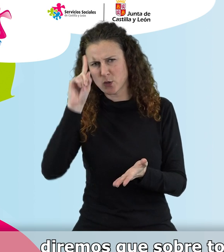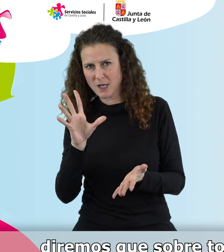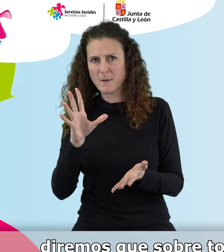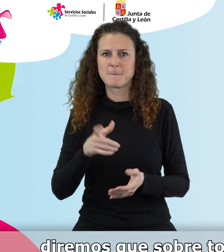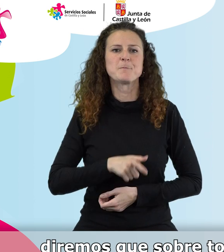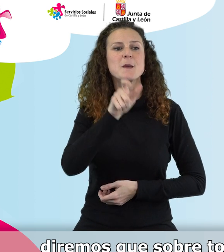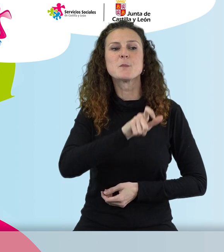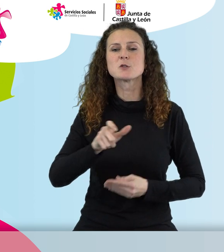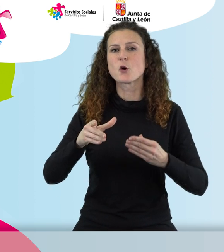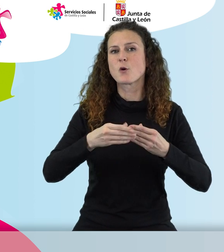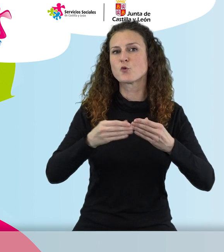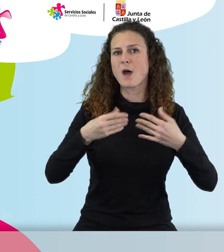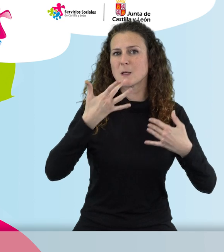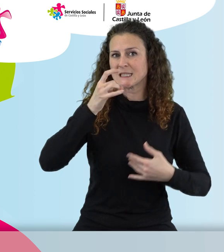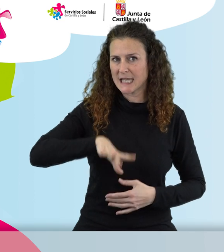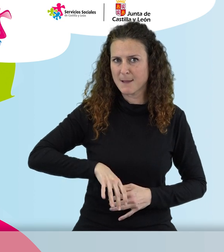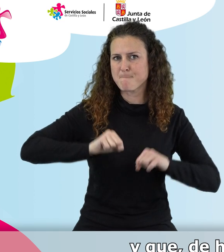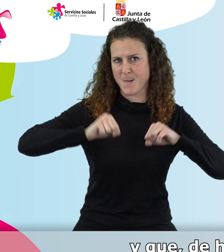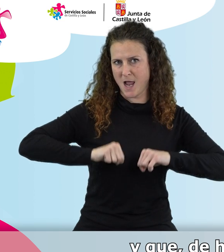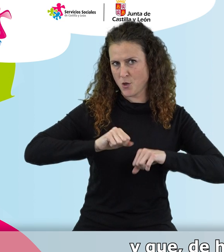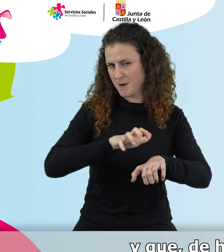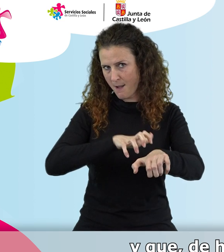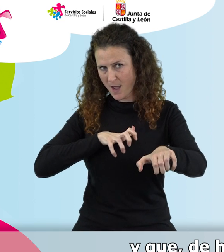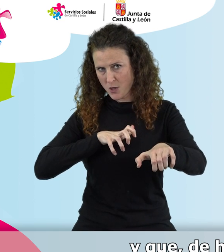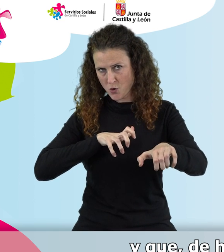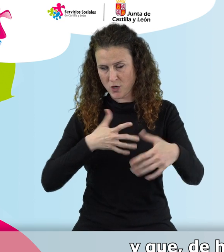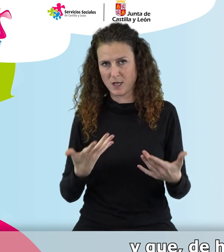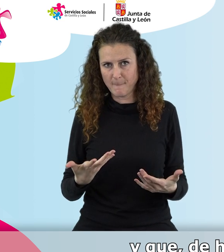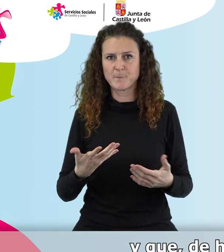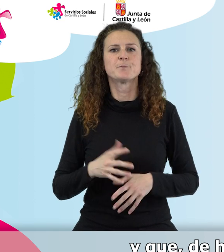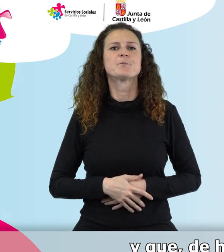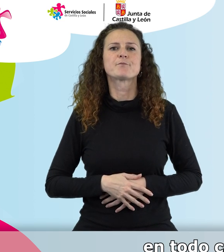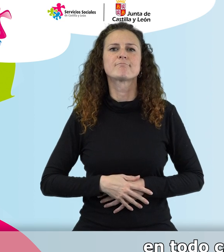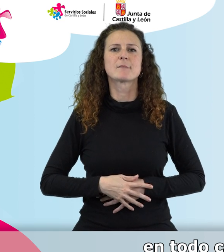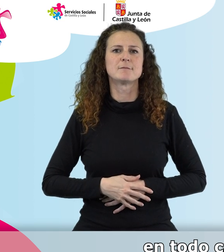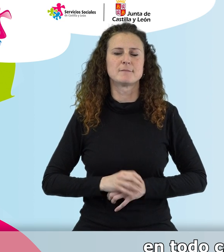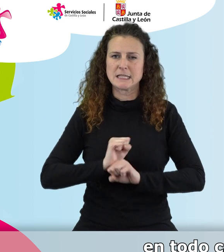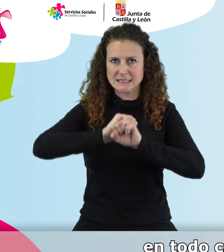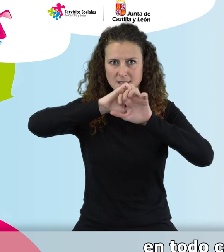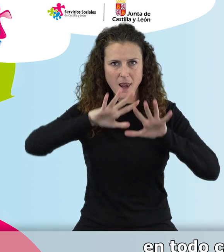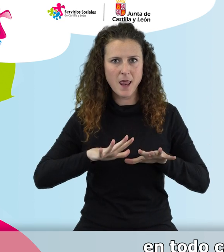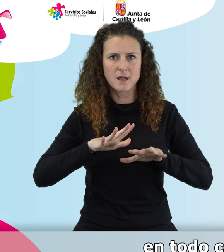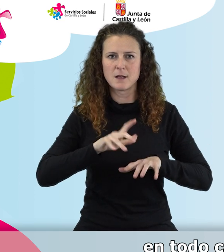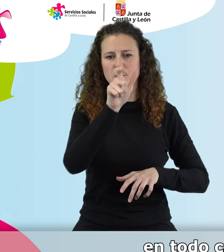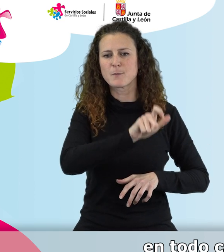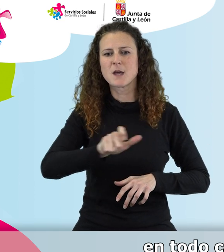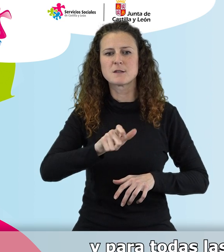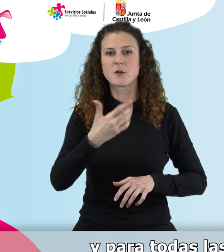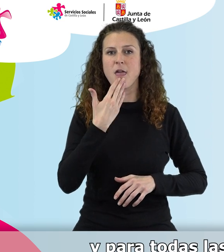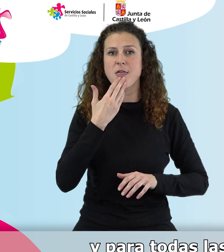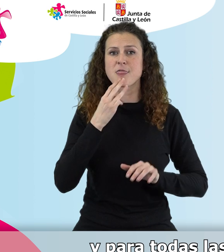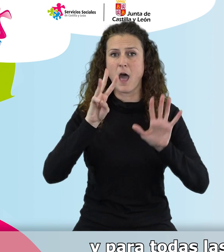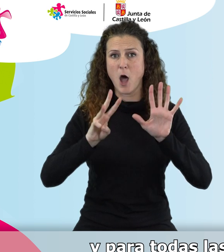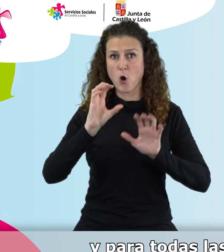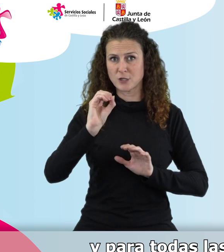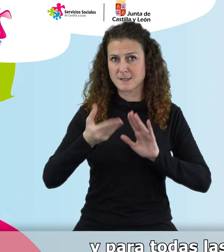son usuarios de la teleasistencia las personas mayores y que, de hecho, la prestación está garantizada en todo caso para los mayores de 80 años y